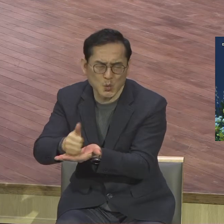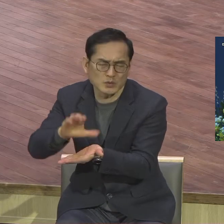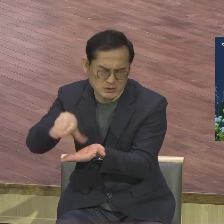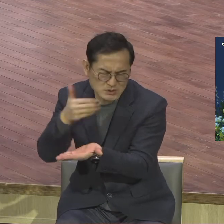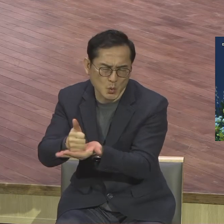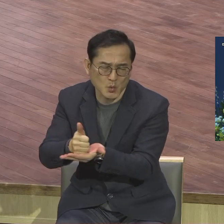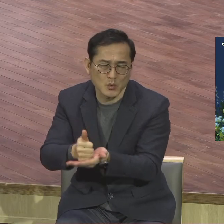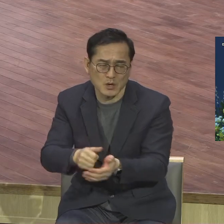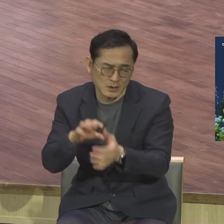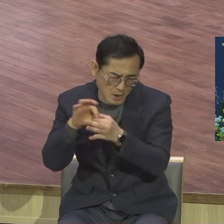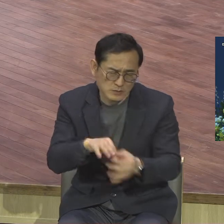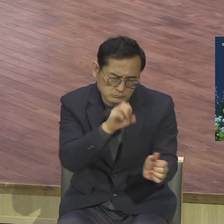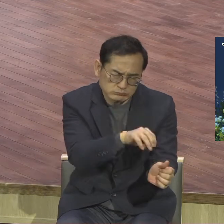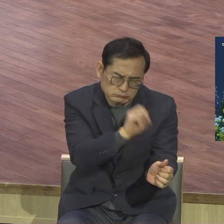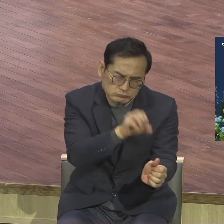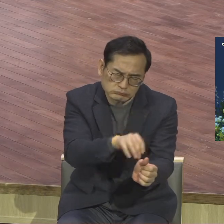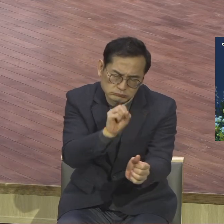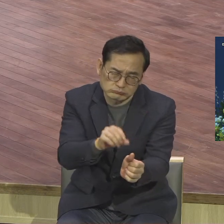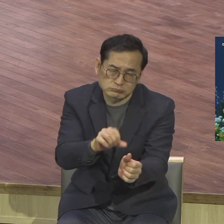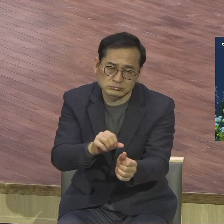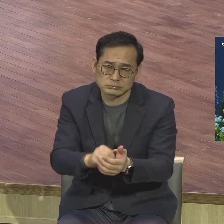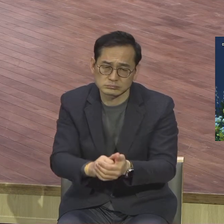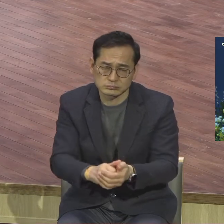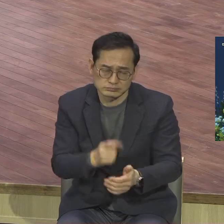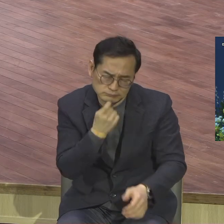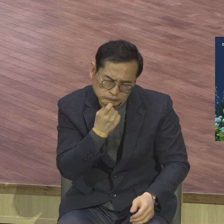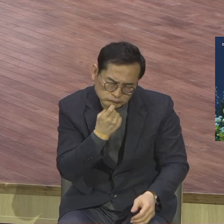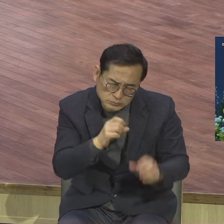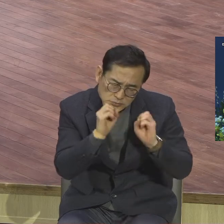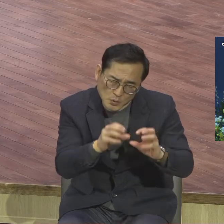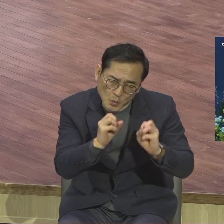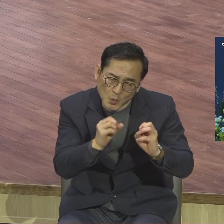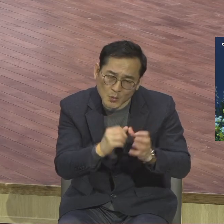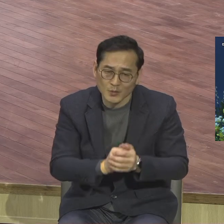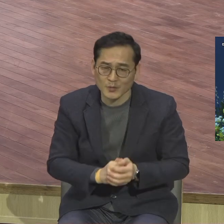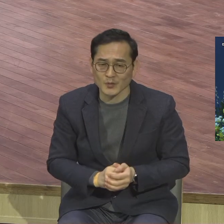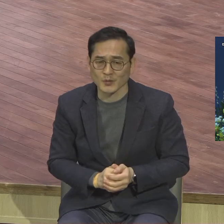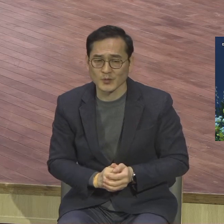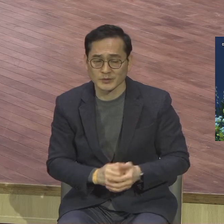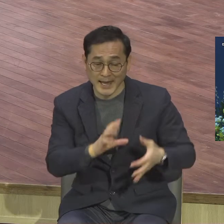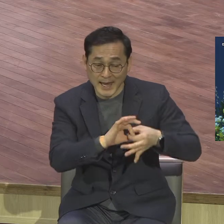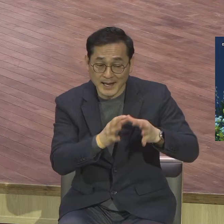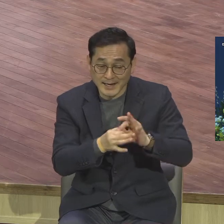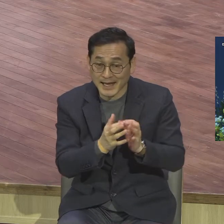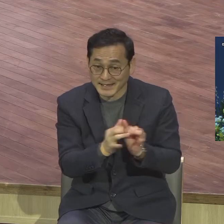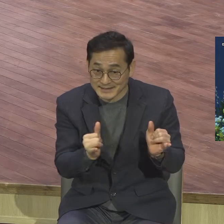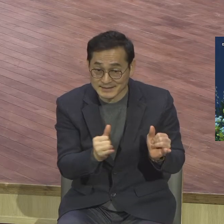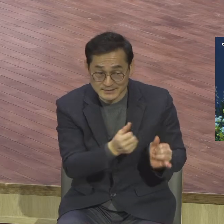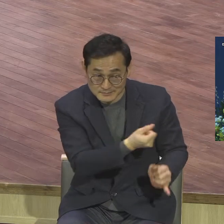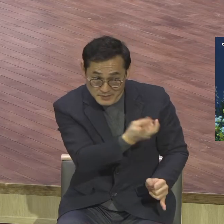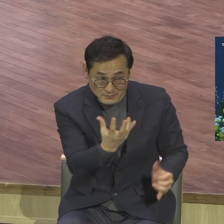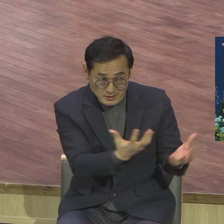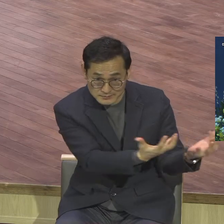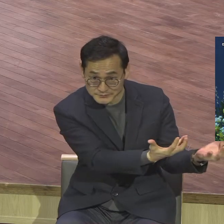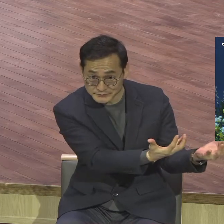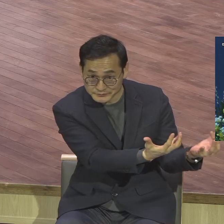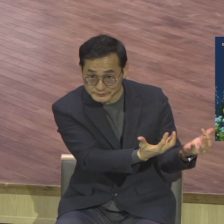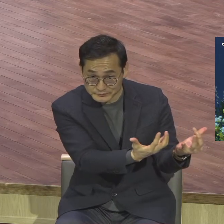사람들마다 가는 곳마다 증가했습니다 그랬더니 경건한 헬라인들의 큰 무리가 죽게 돌아오고 귀